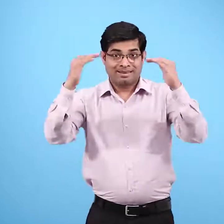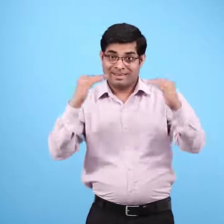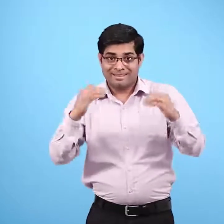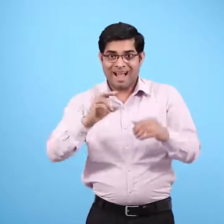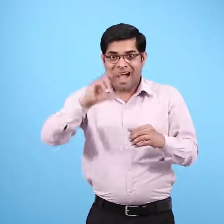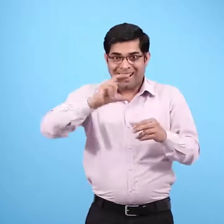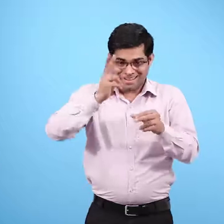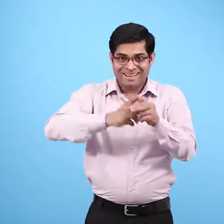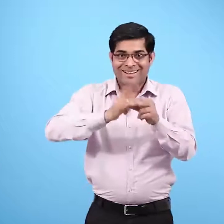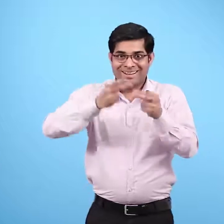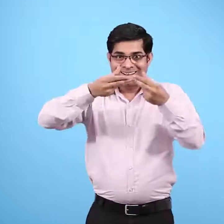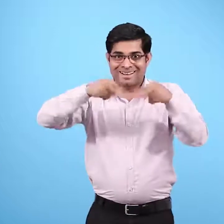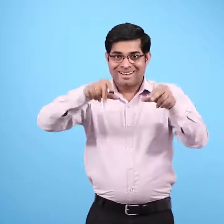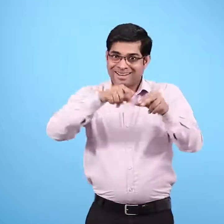पूरी तरह उबला हुआ अंड़